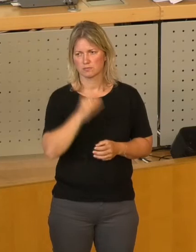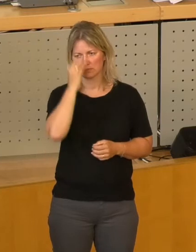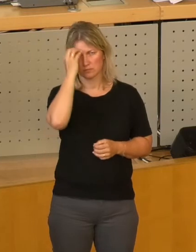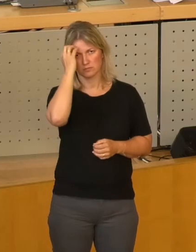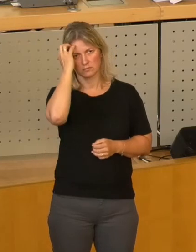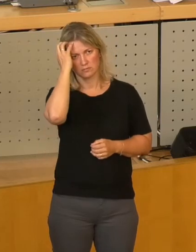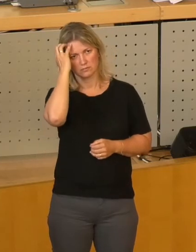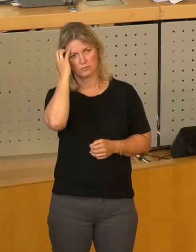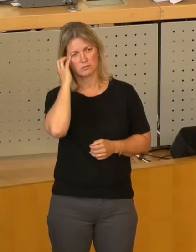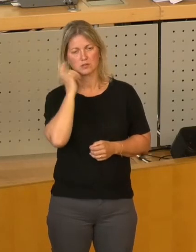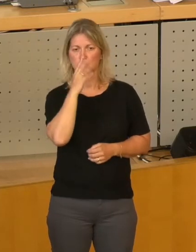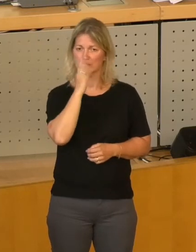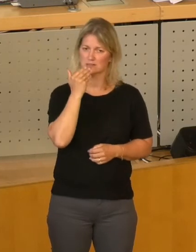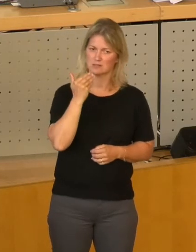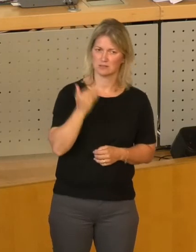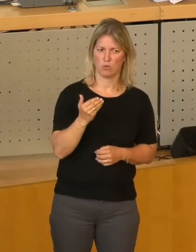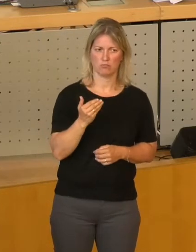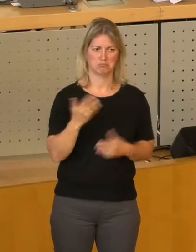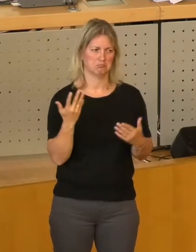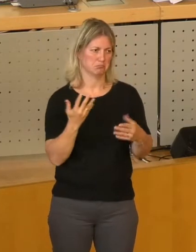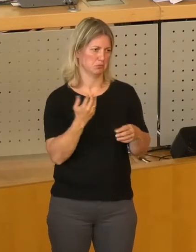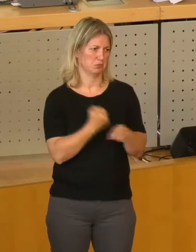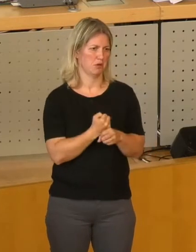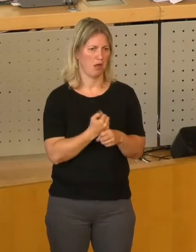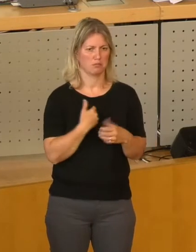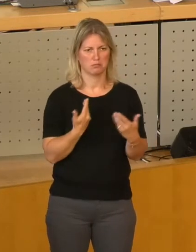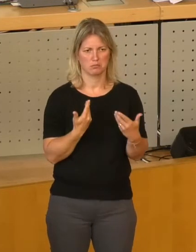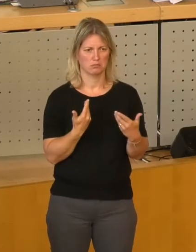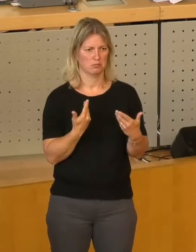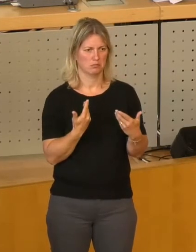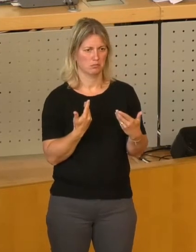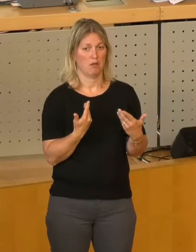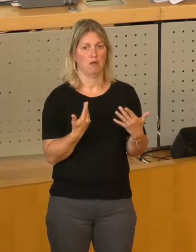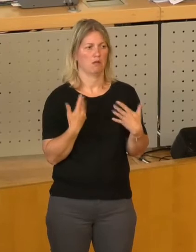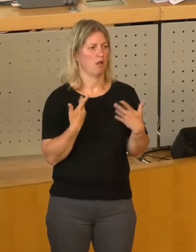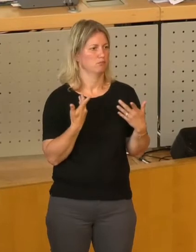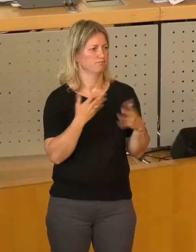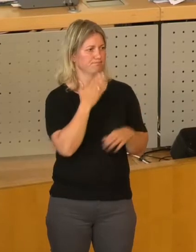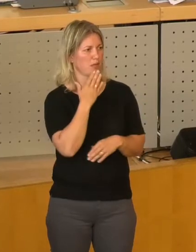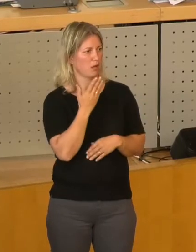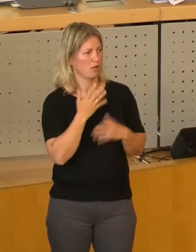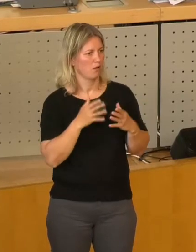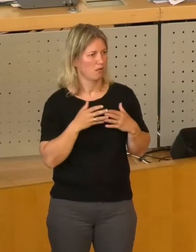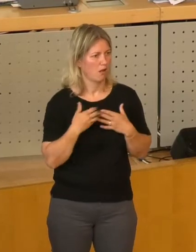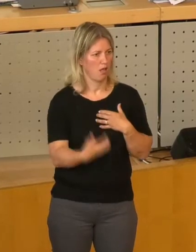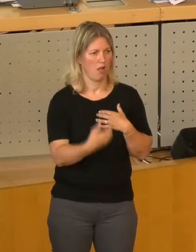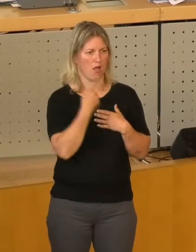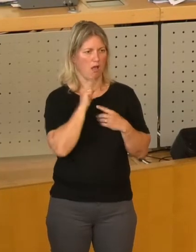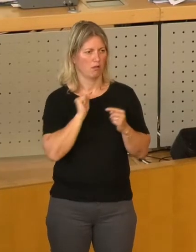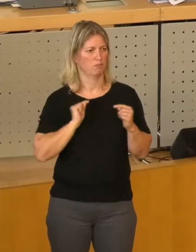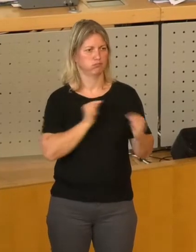Dann glaube ich, können wir das jetzt ohne, ich will niemandem das Wort nehmen, aber ohne sehr intensive